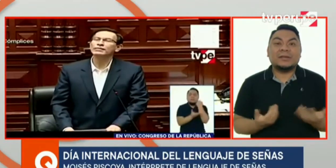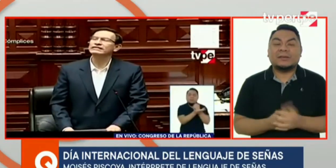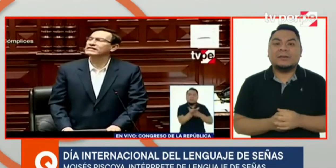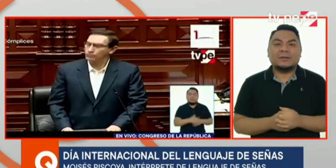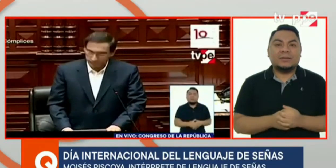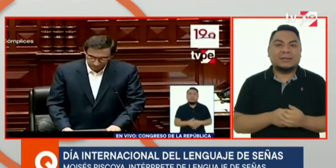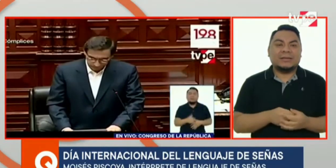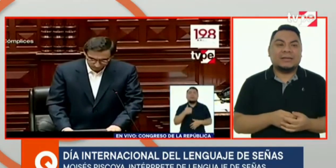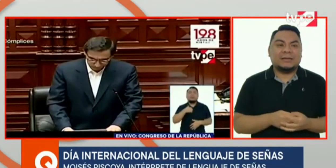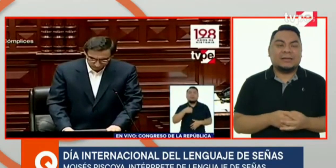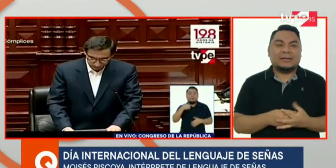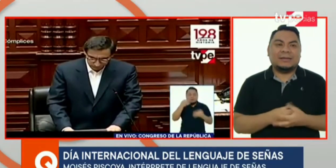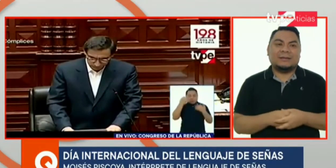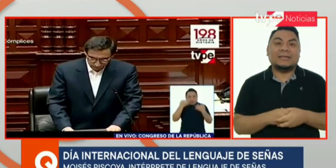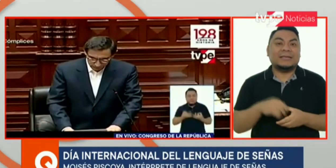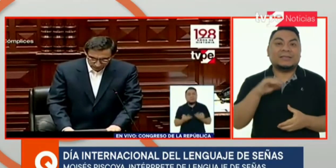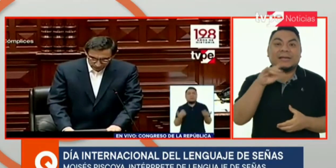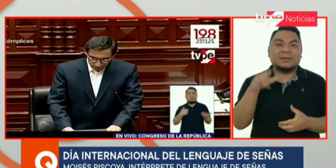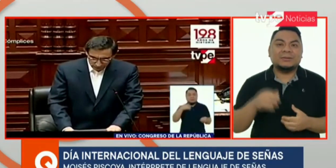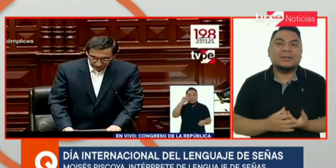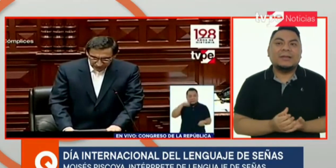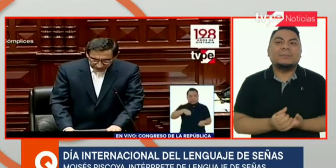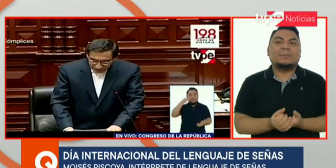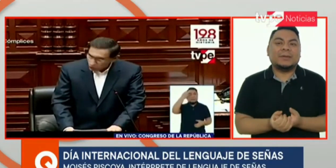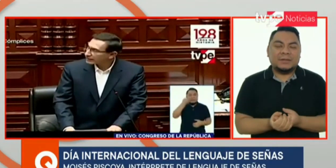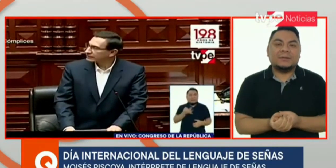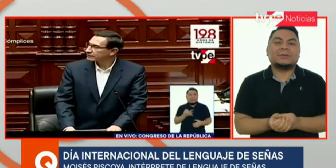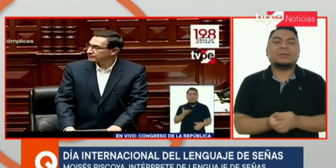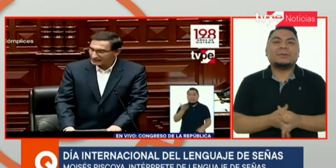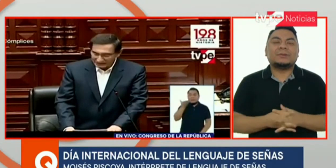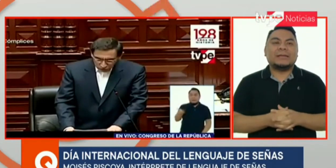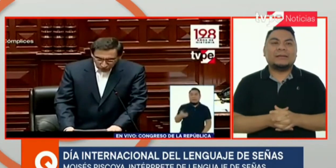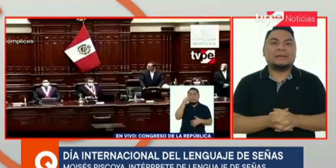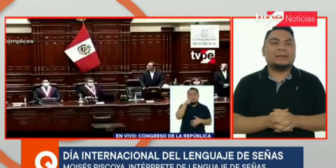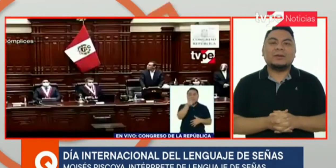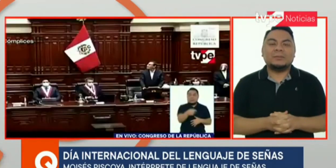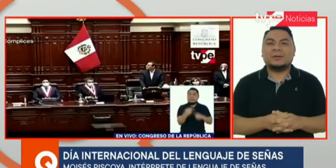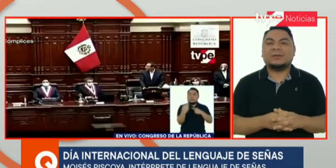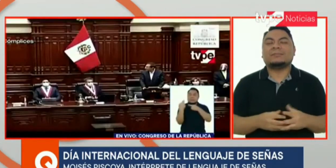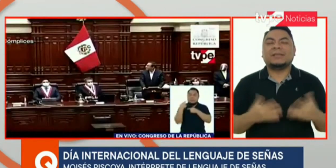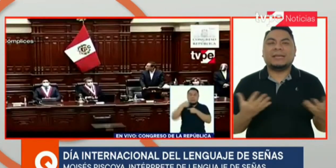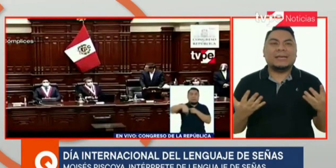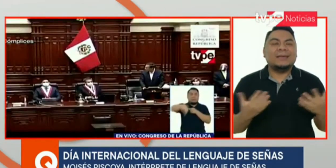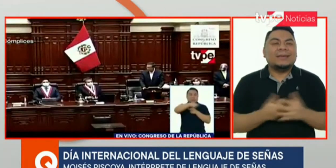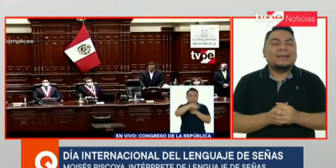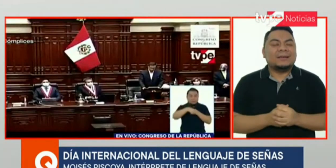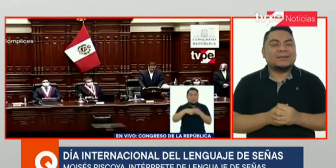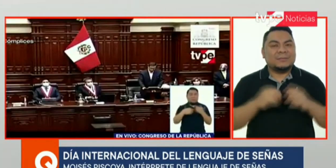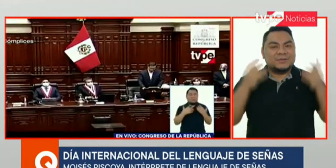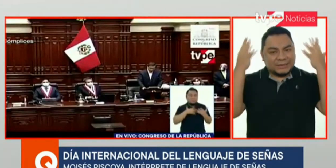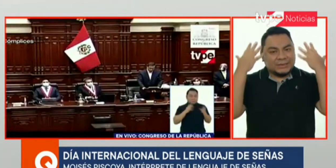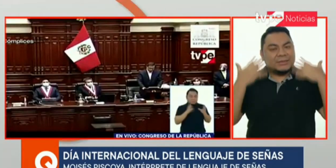sido deletrarlo, pero no, mejor dije, hacemos Shakiro,